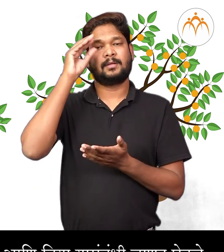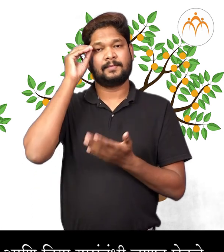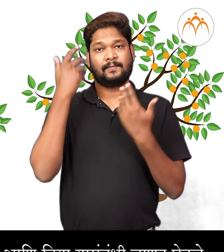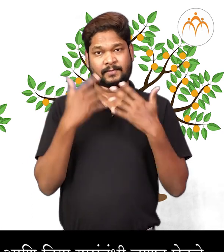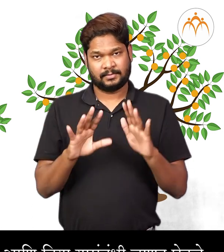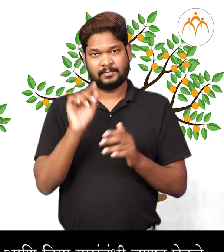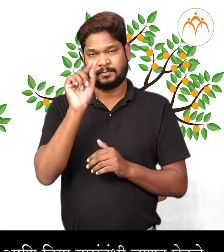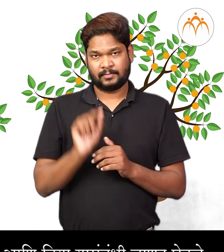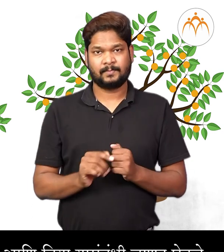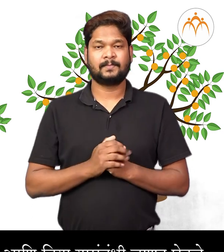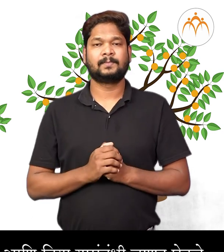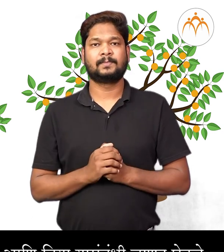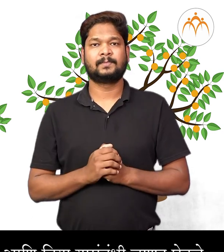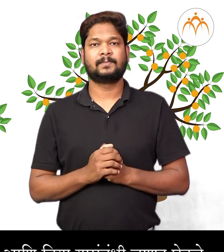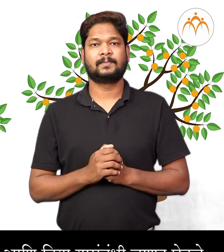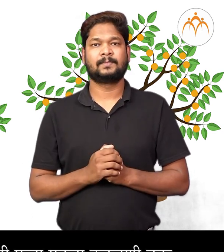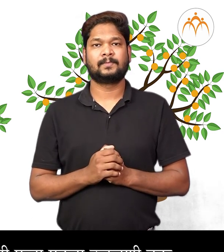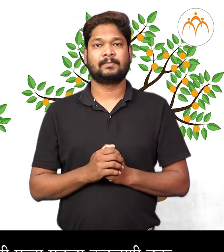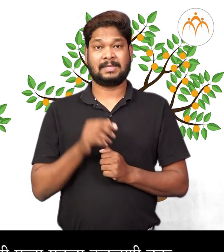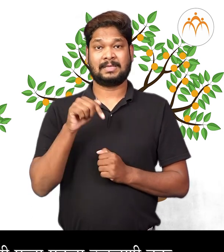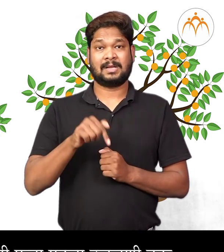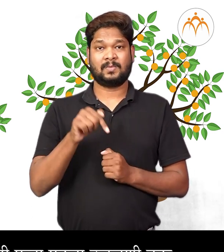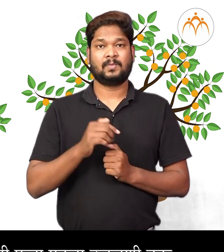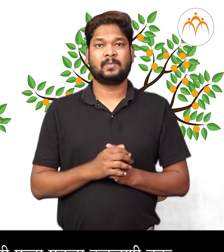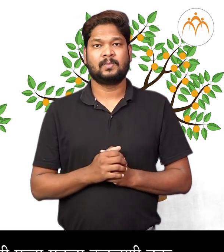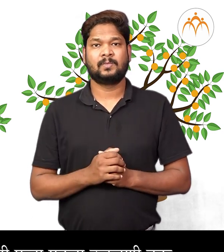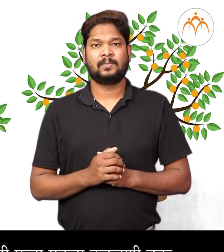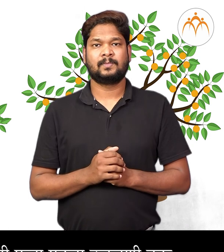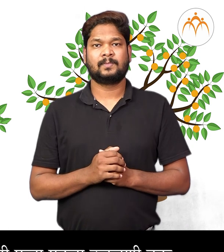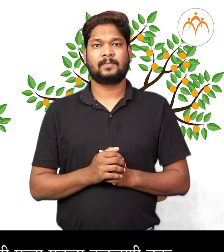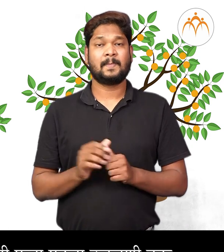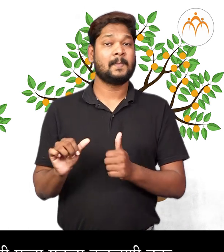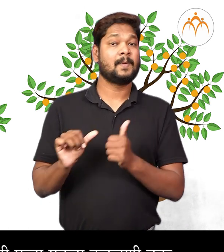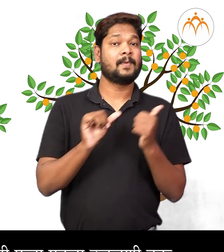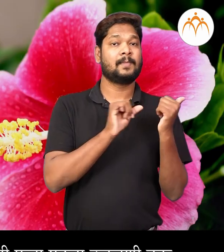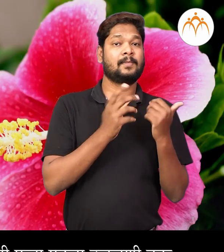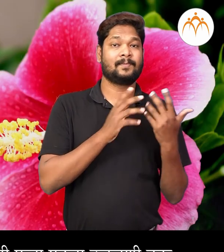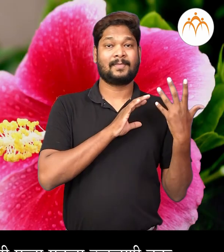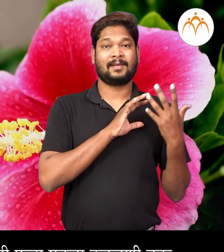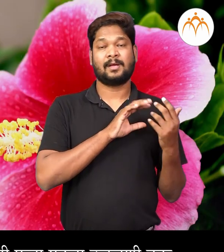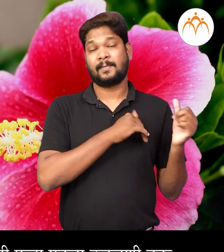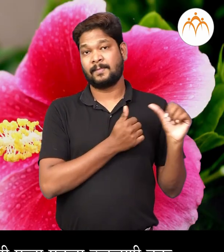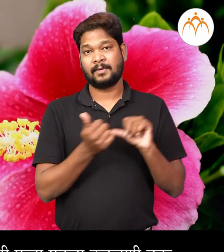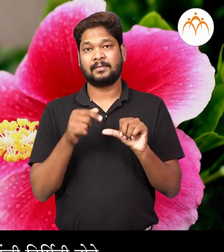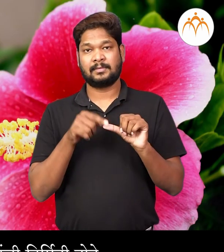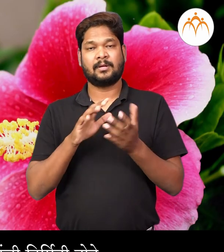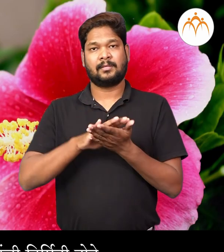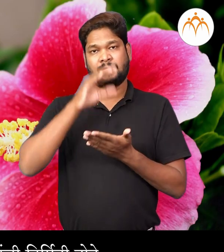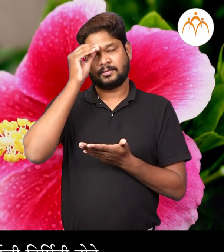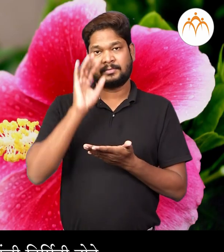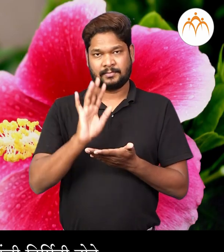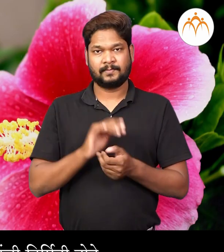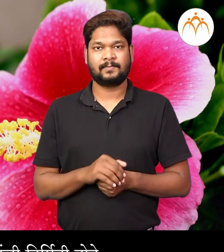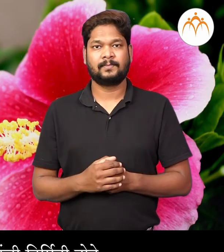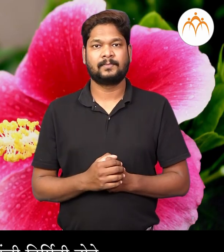बीचा या संबंधी जानून गेतले। आथा पण ये सगल्या मुद्याँची पुनाएक दा उजवेनी करू। पुनरूत